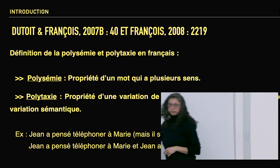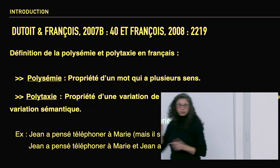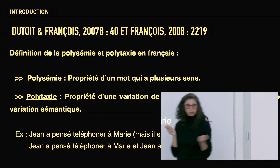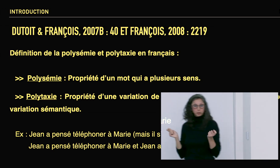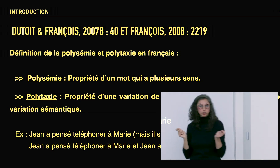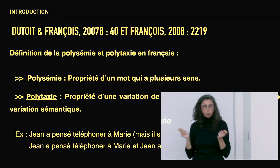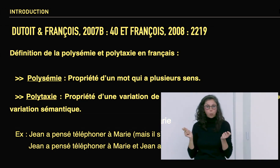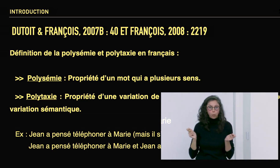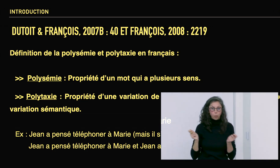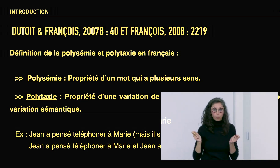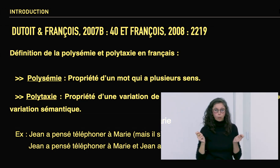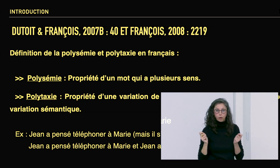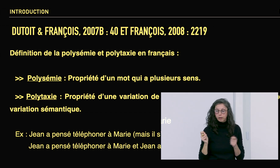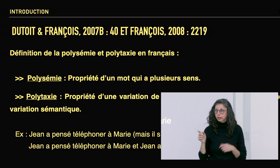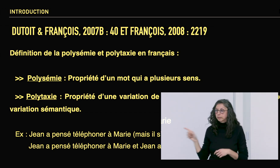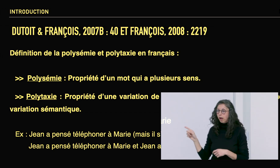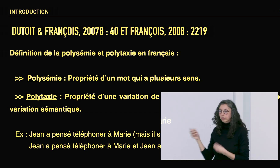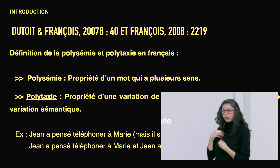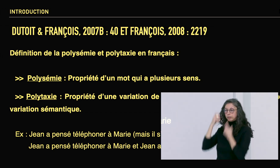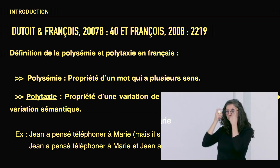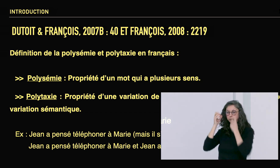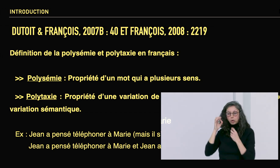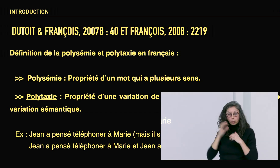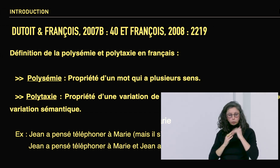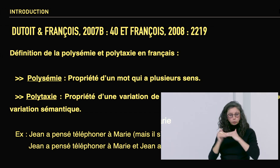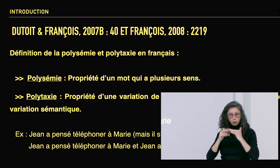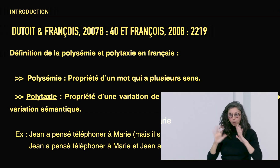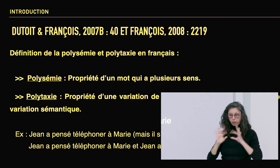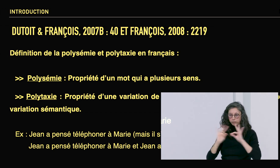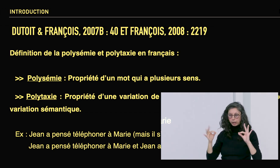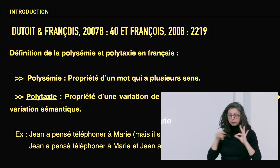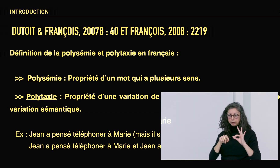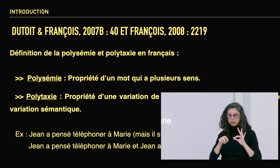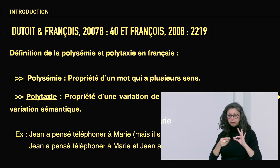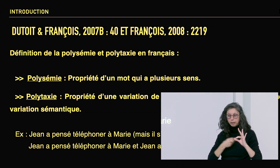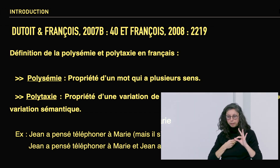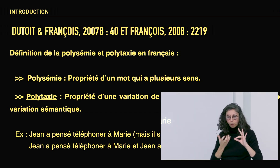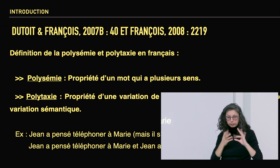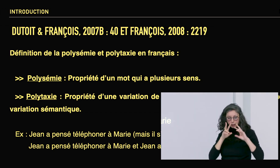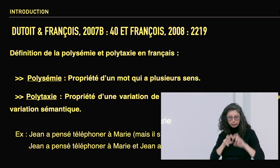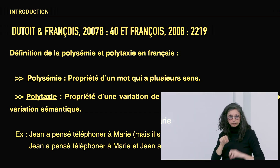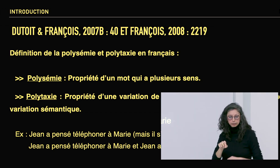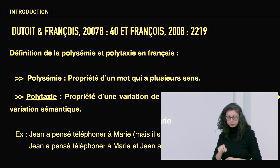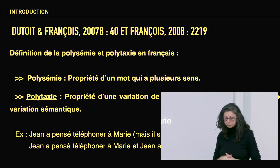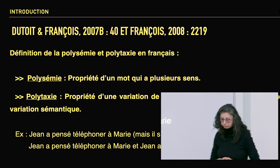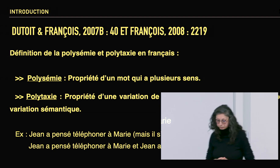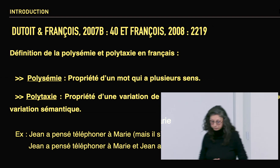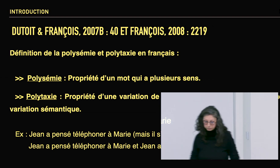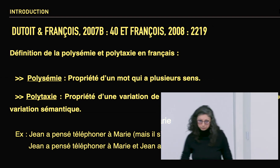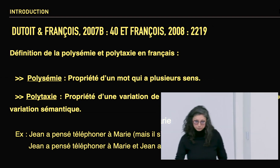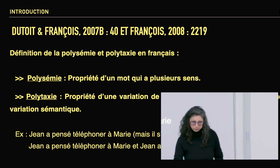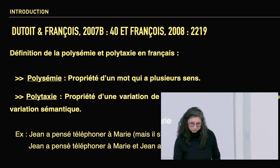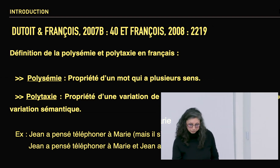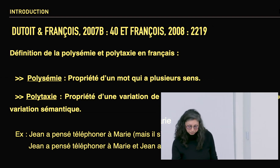Et vous remarquez qu'il y a un A qui a été ajouté. Et qui permet justement d'avoir un peu une